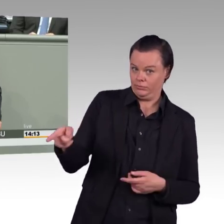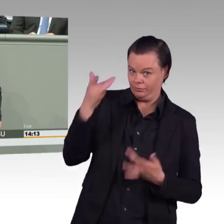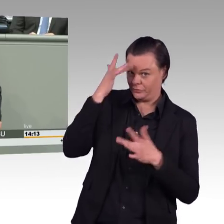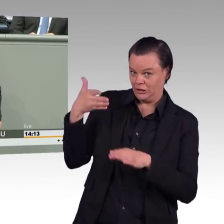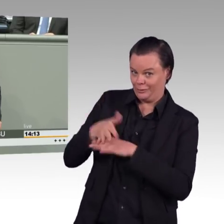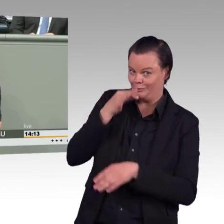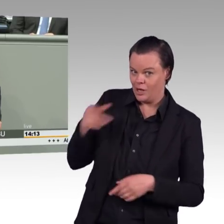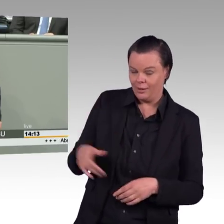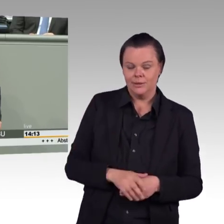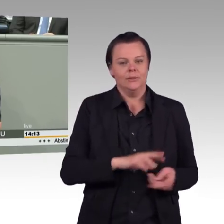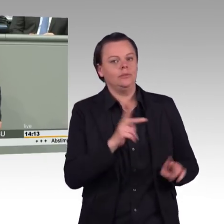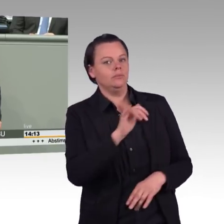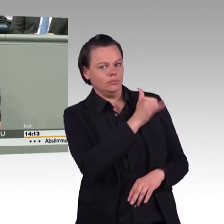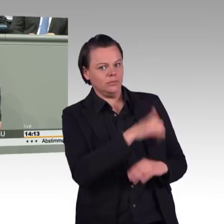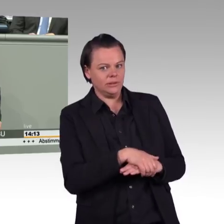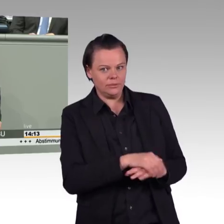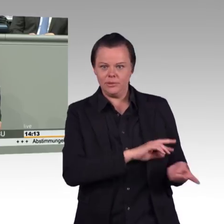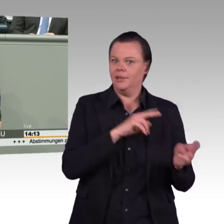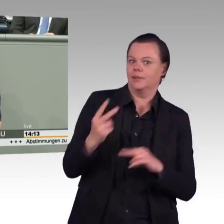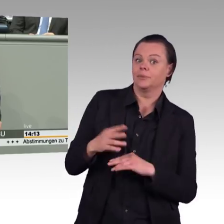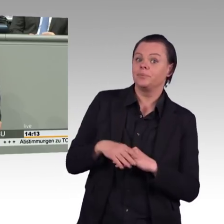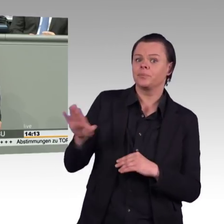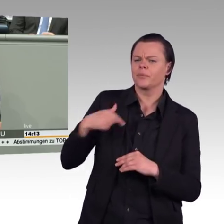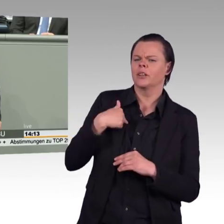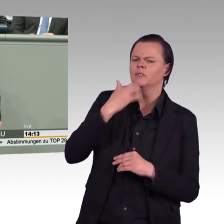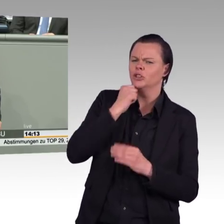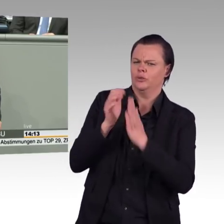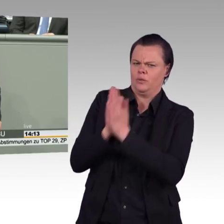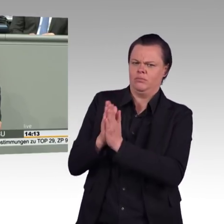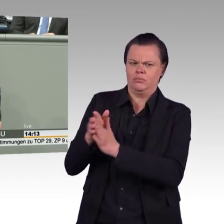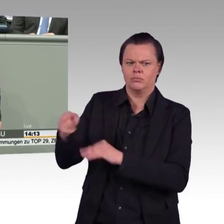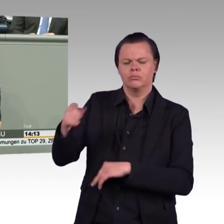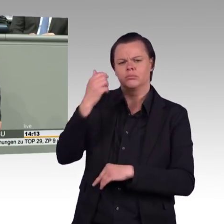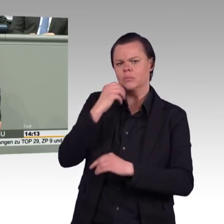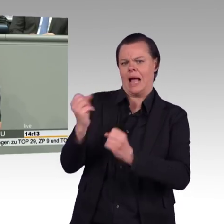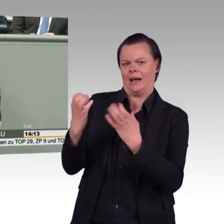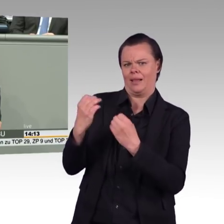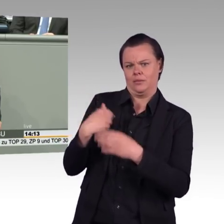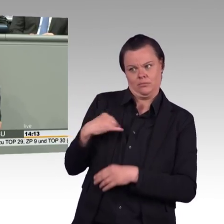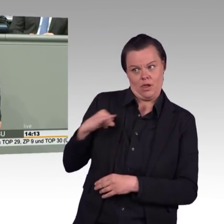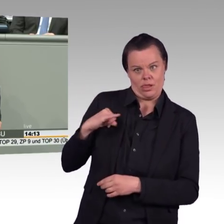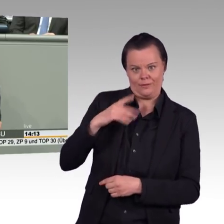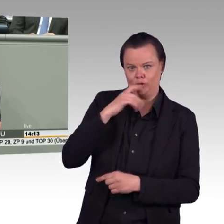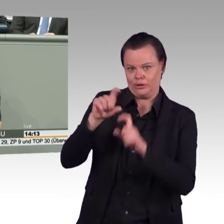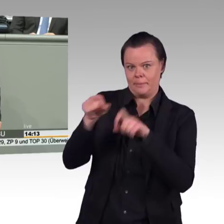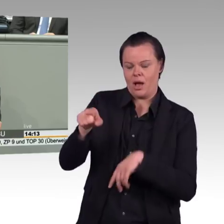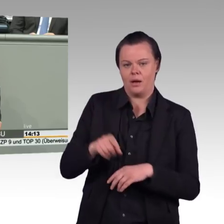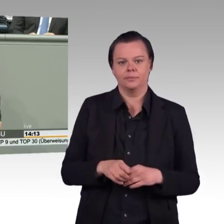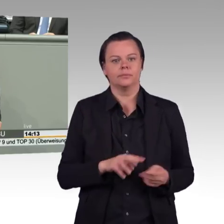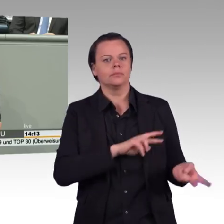Tagebau gelüftet. Anschließend kommt wieder eine Deckschicht drauf, aber die Belüftung hat dazu geführt, wenn das mit